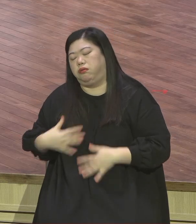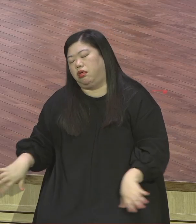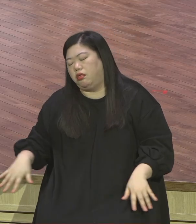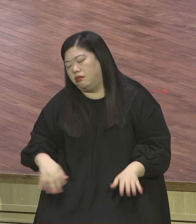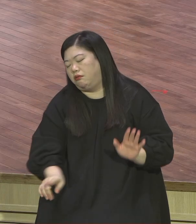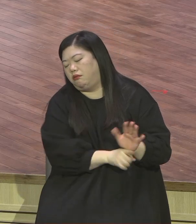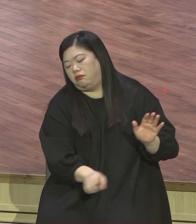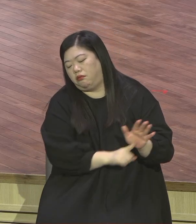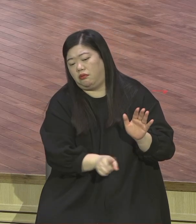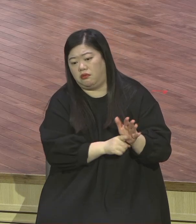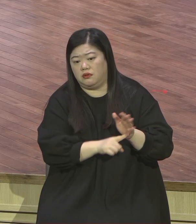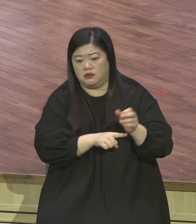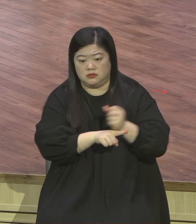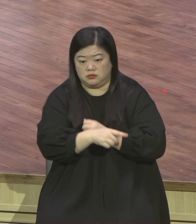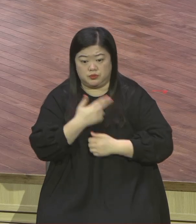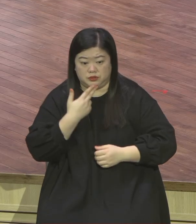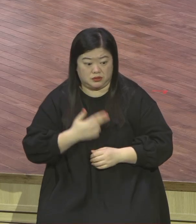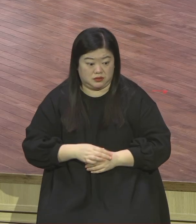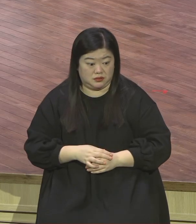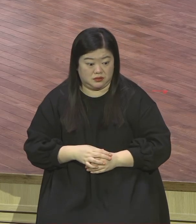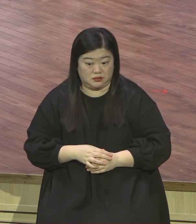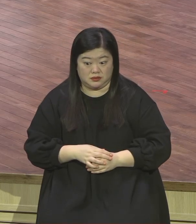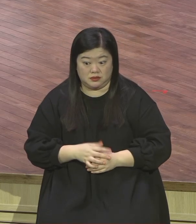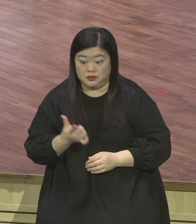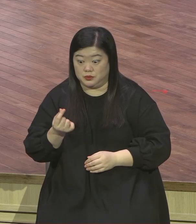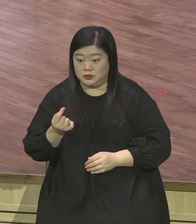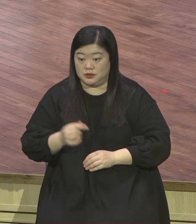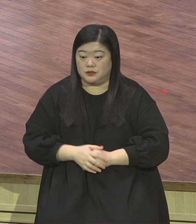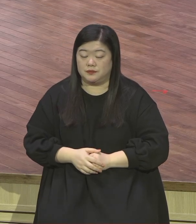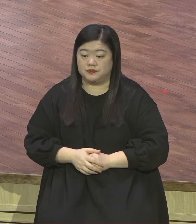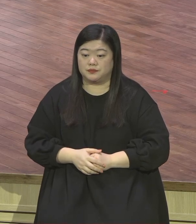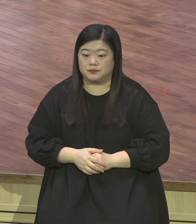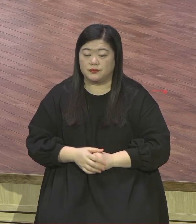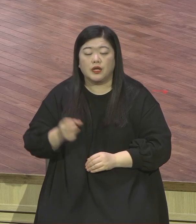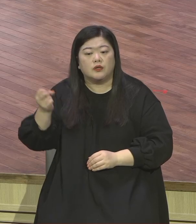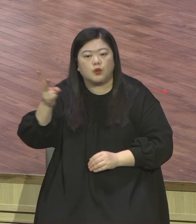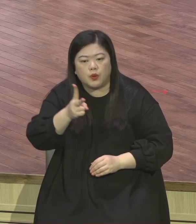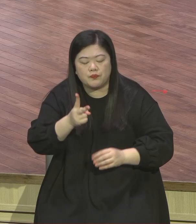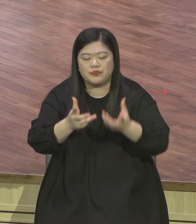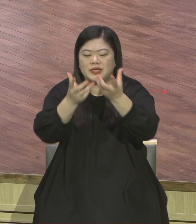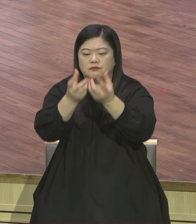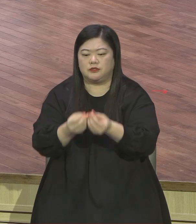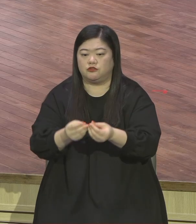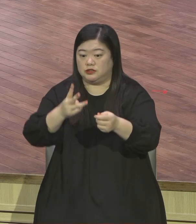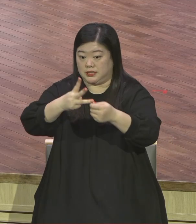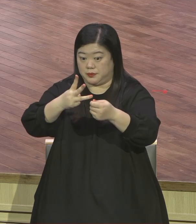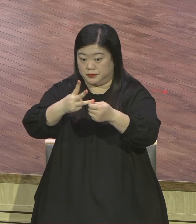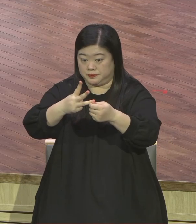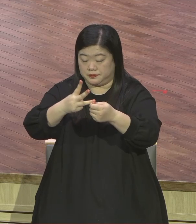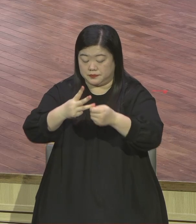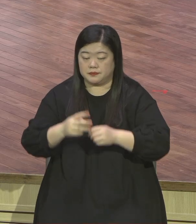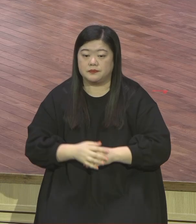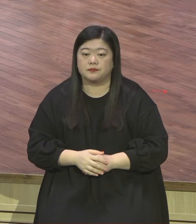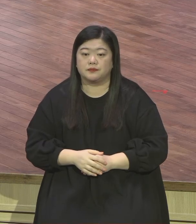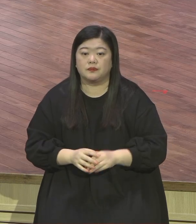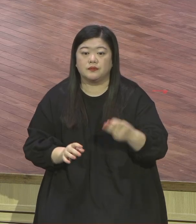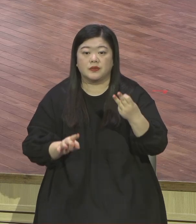이런 사실을 예수님의 거물비를 통해서 강조했습니다 47절 또